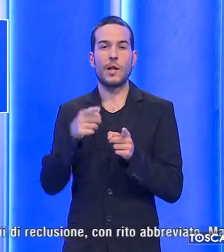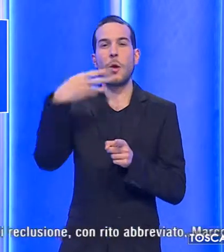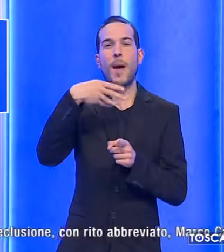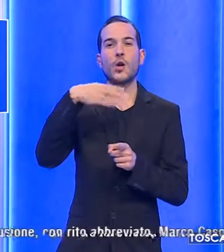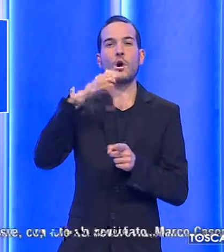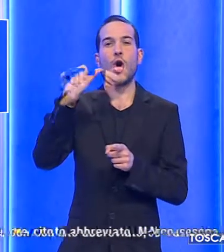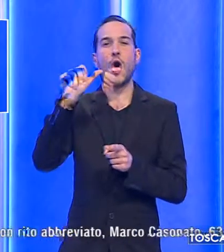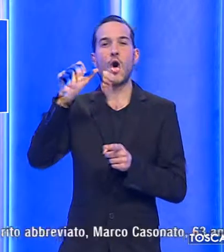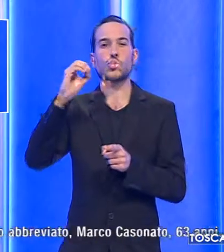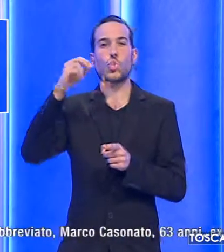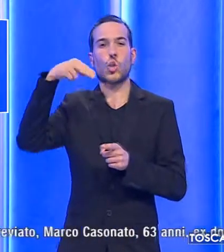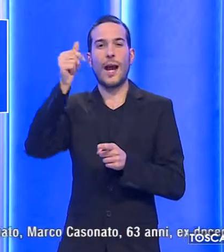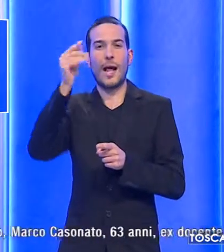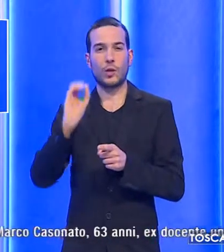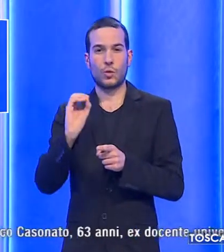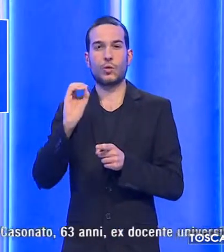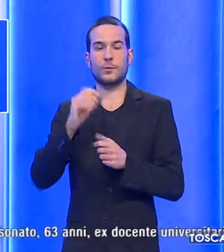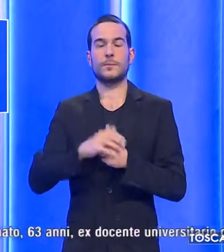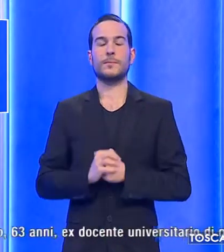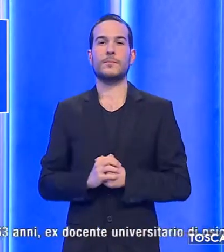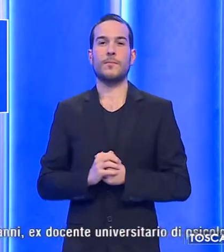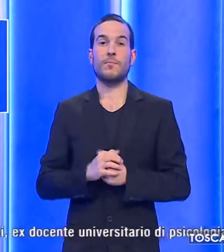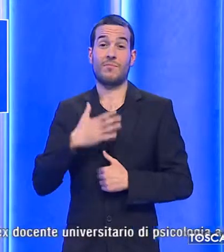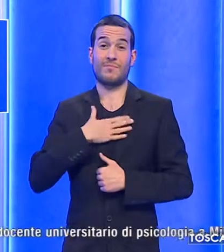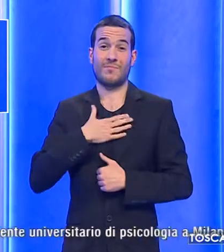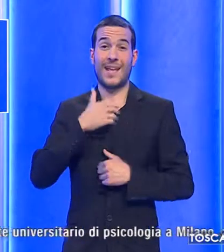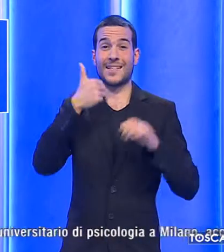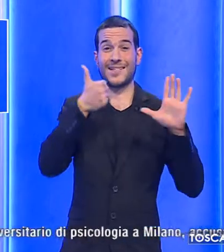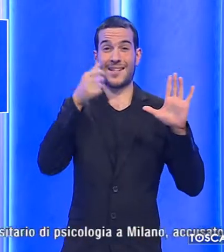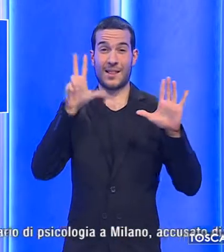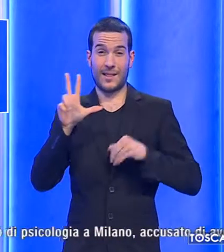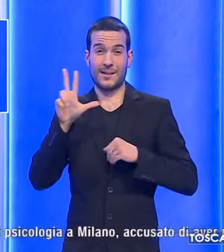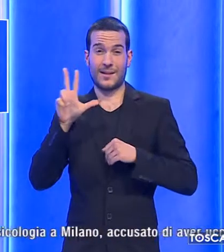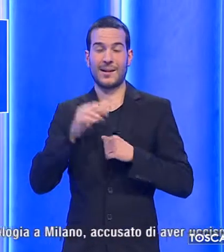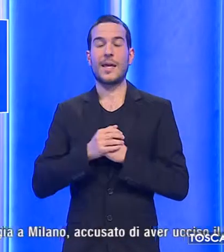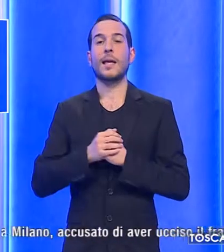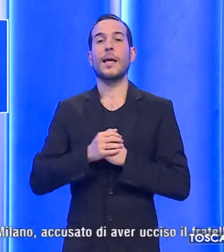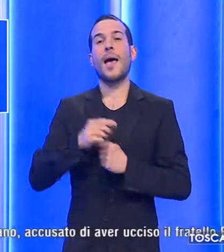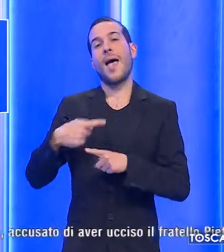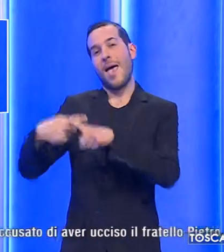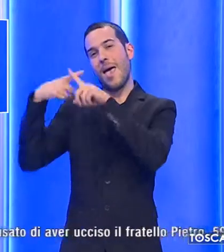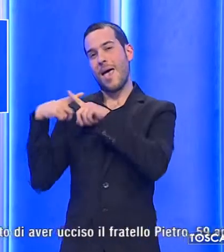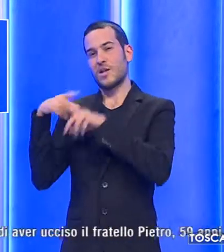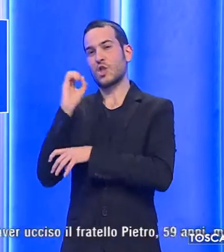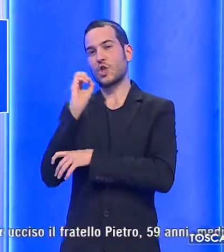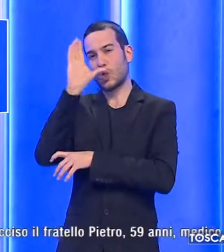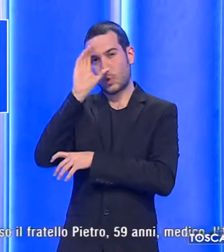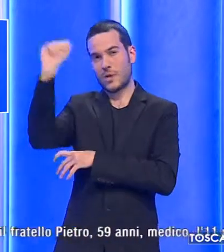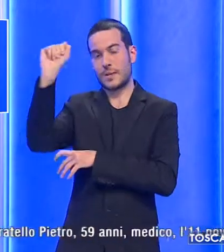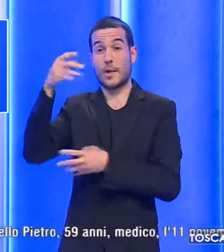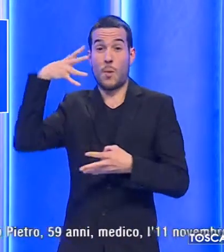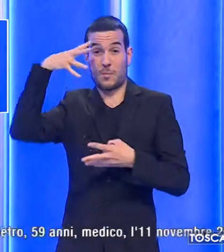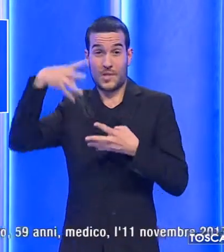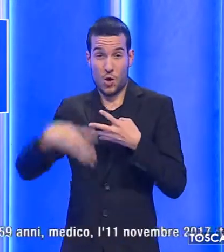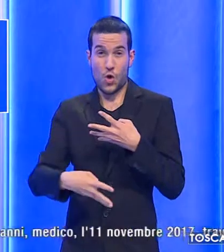Casonato, 63 anni, ex docente universitario di psicologia